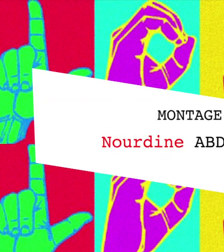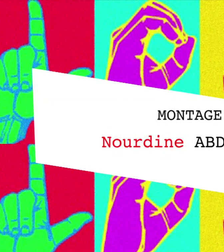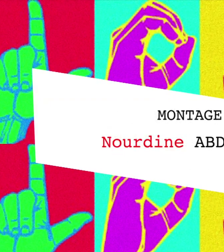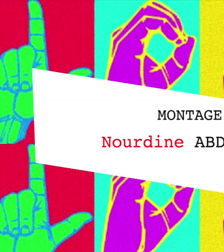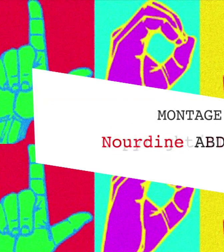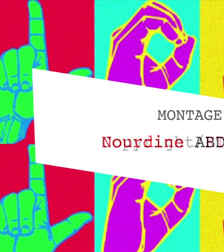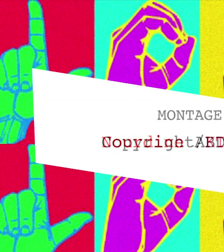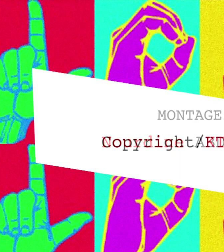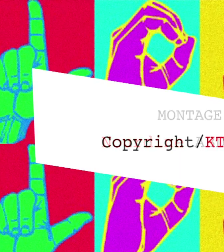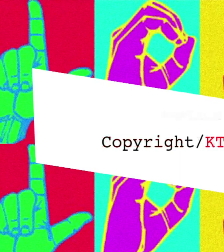Sous Société-Canada